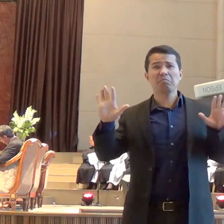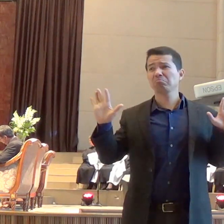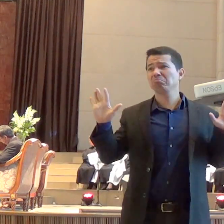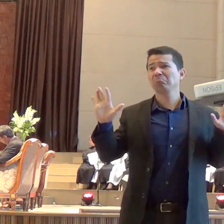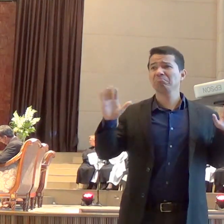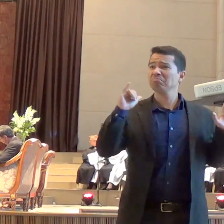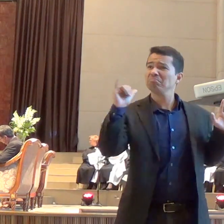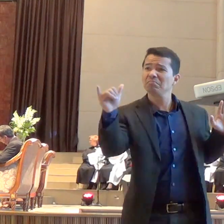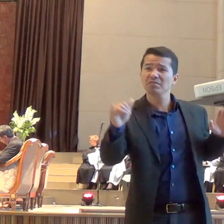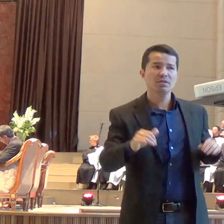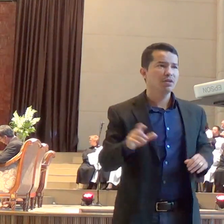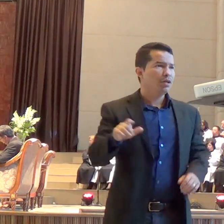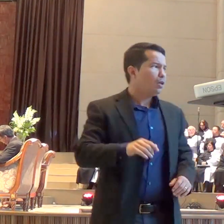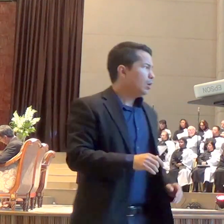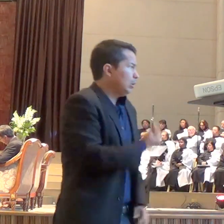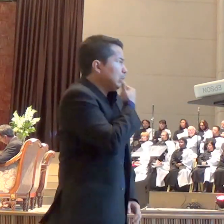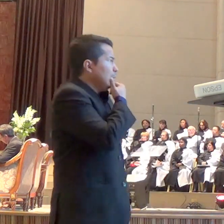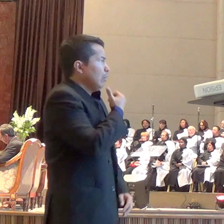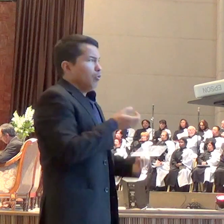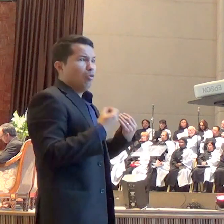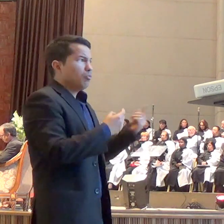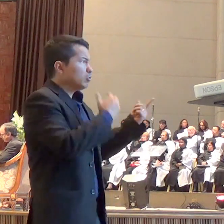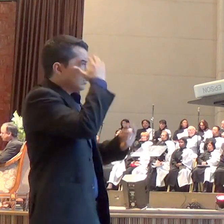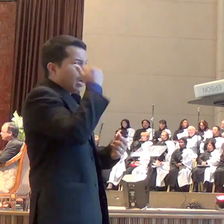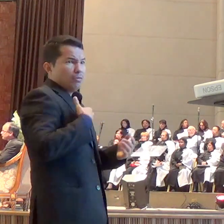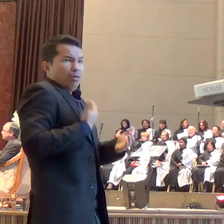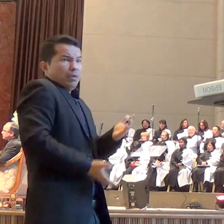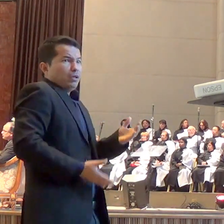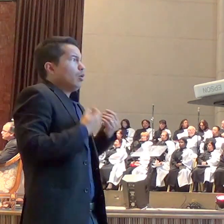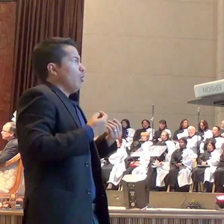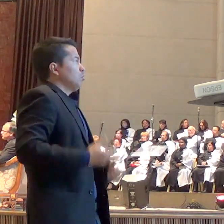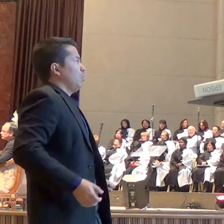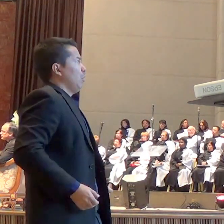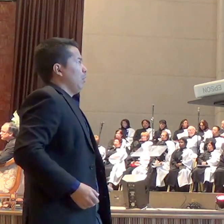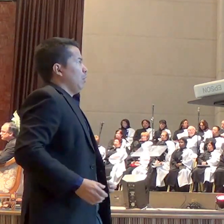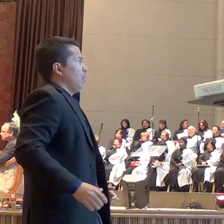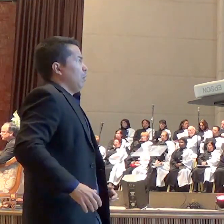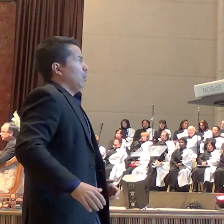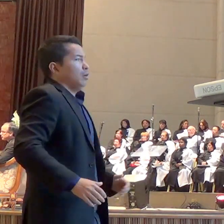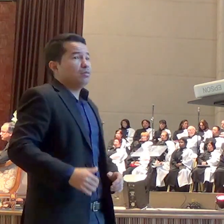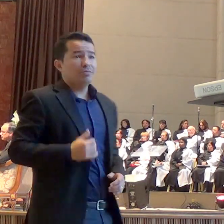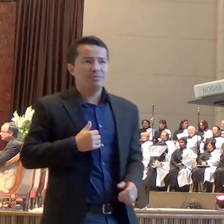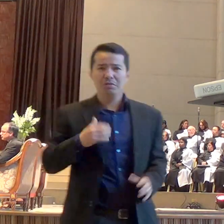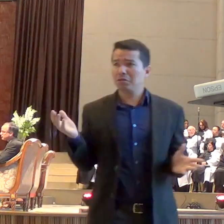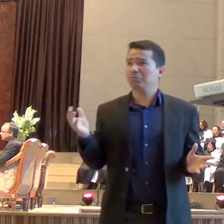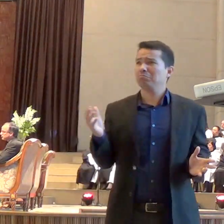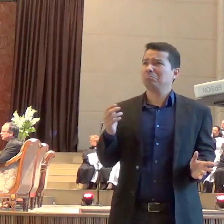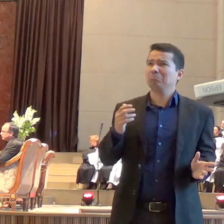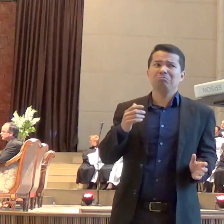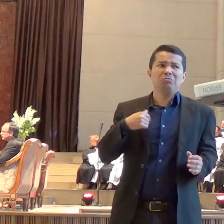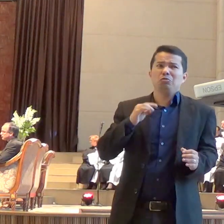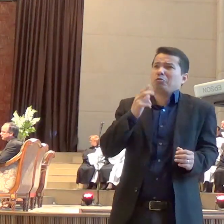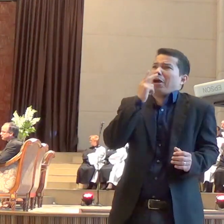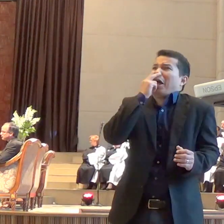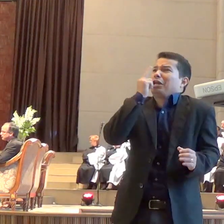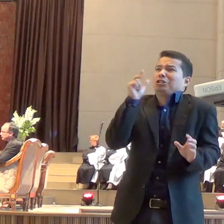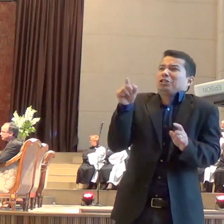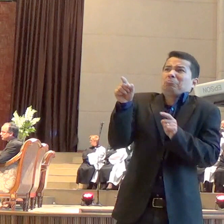como é que o Senhor sabia que era eu que tinha perdido o envelope? Não, eu achei que você era dona desse envelope. E ela